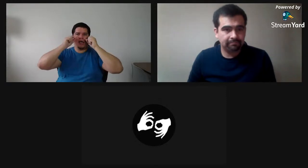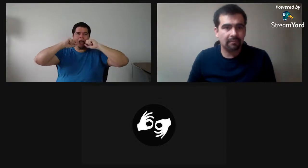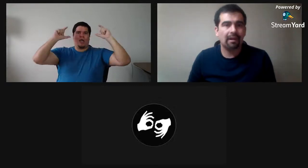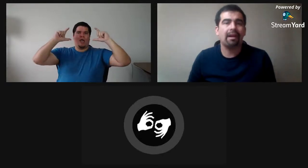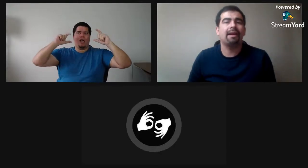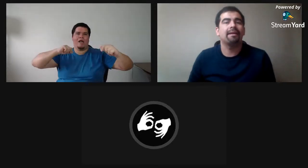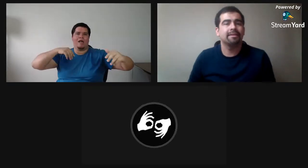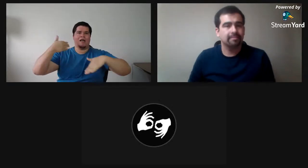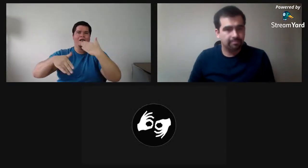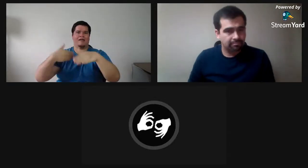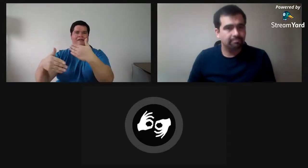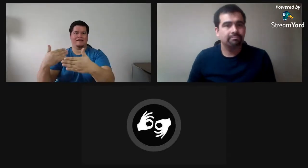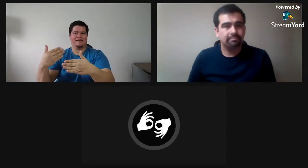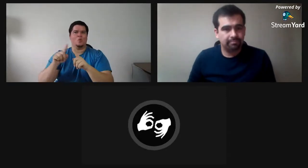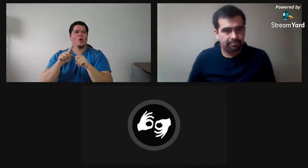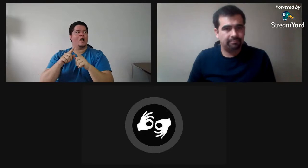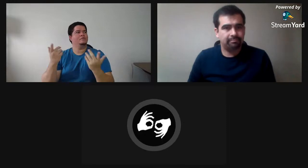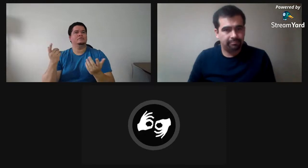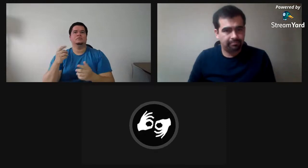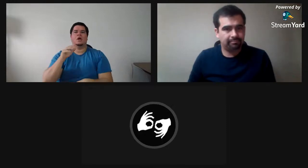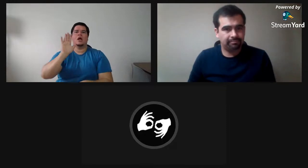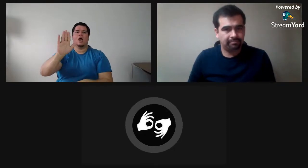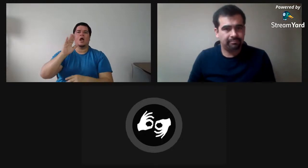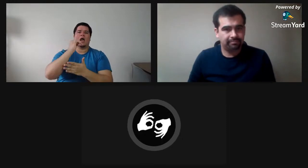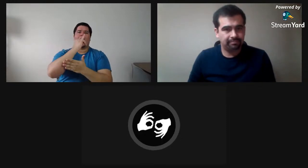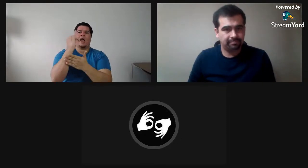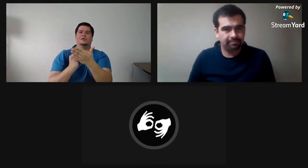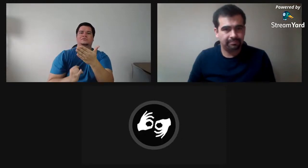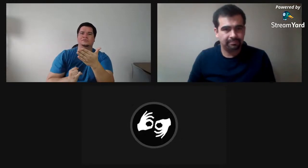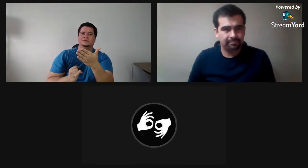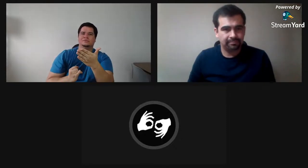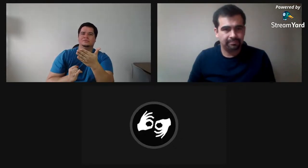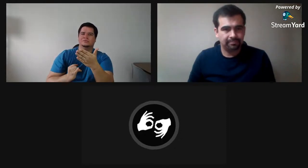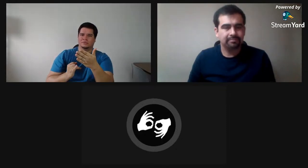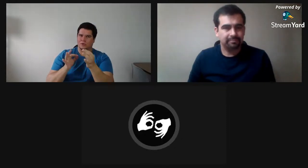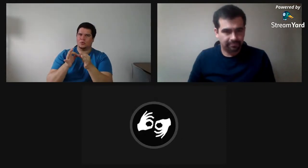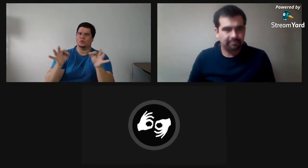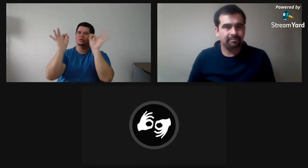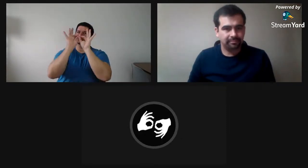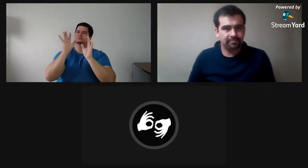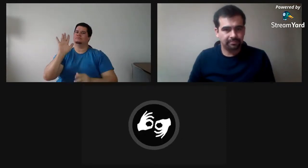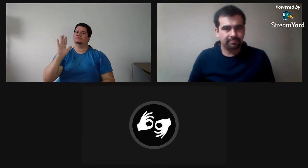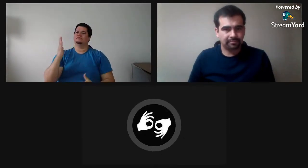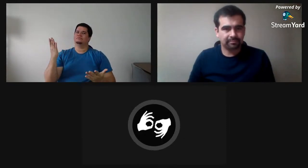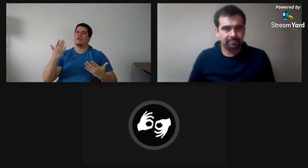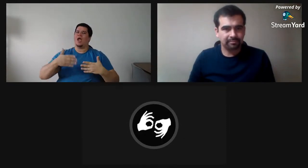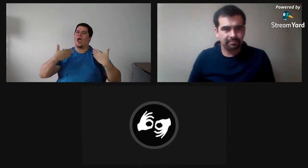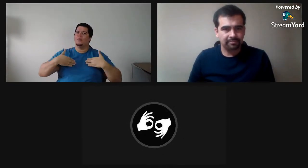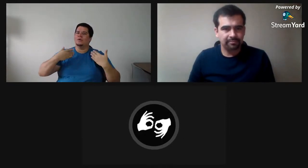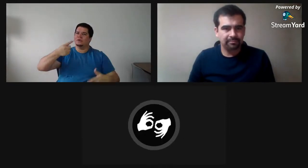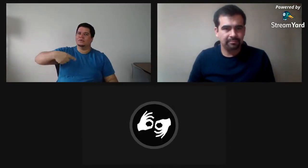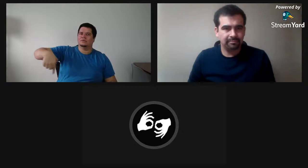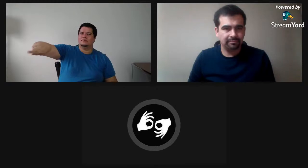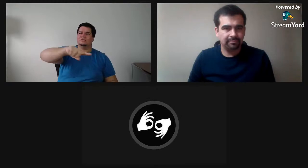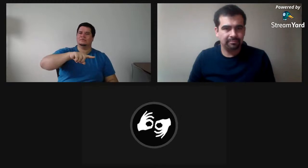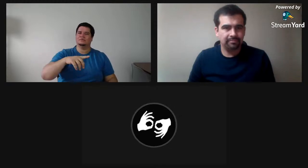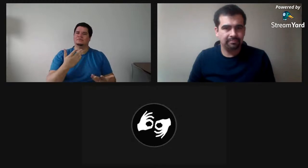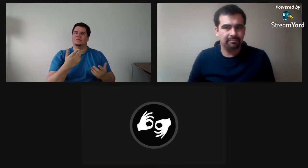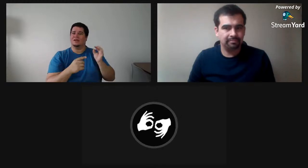Y que en algún minuto, si yo veo alguna presentación del vernáculo visual, pueda también motivarme y continuar con ella.